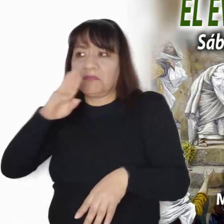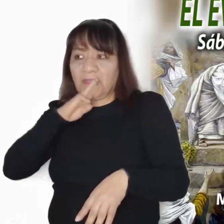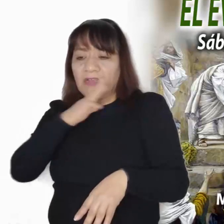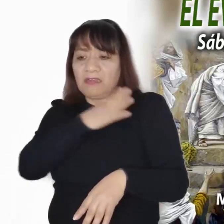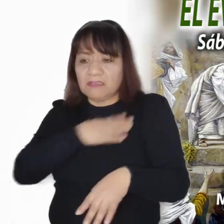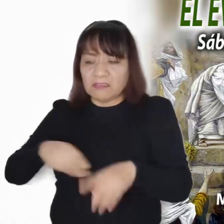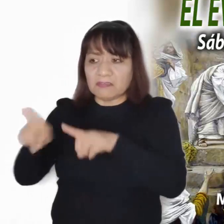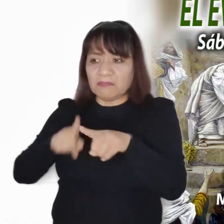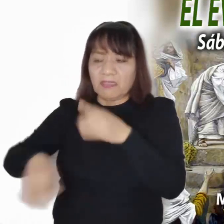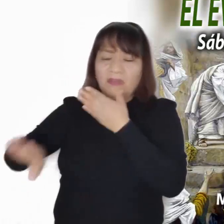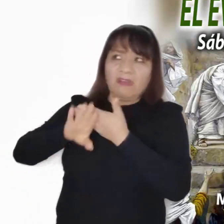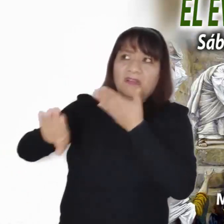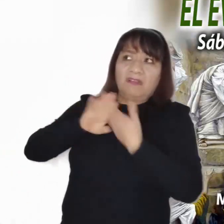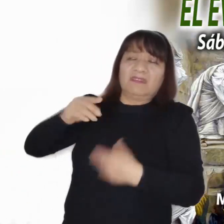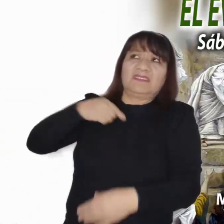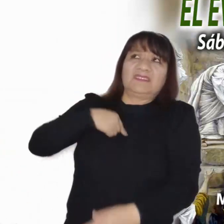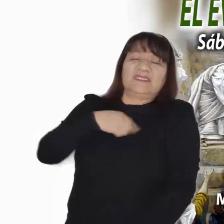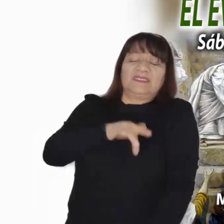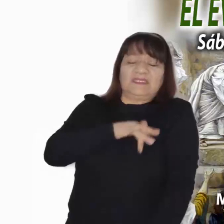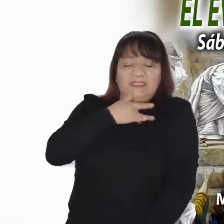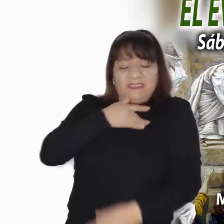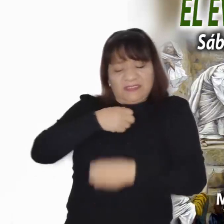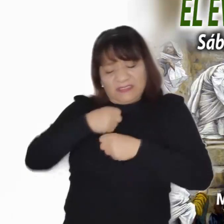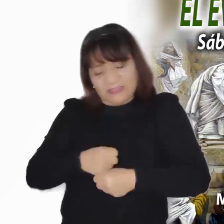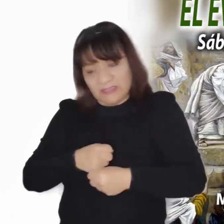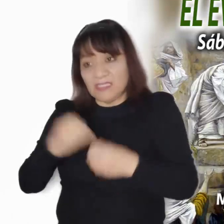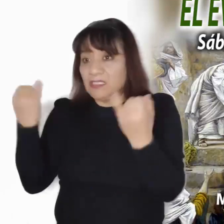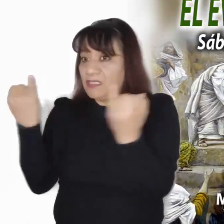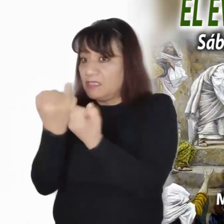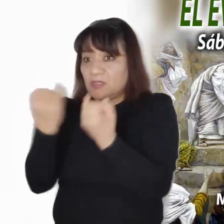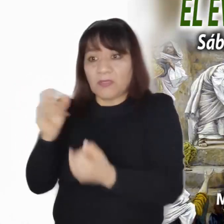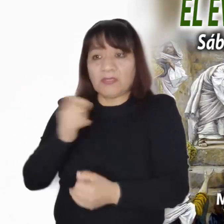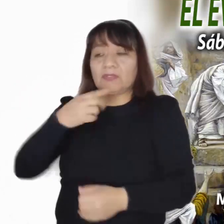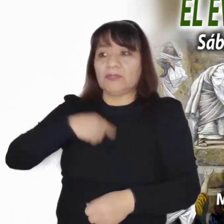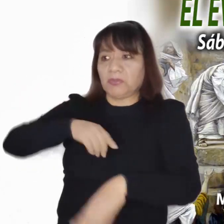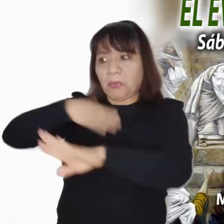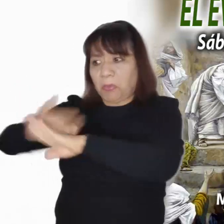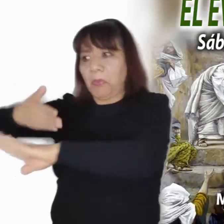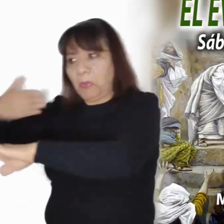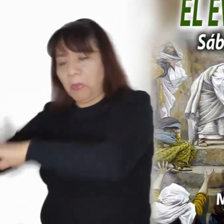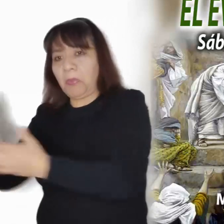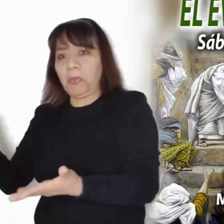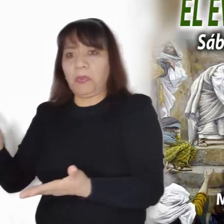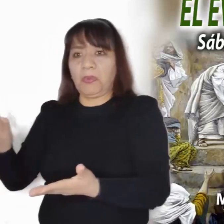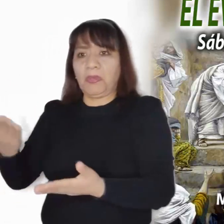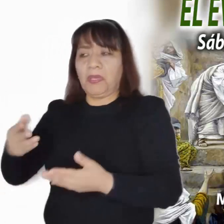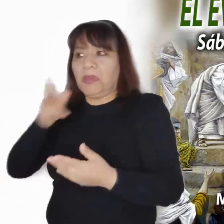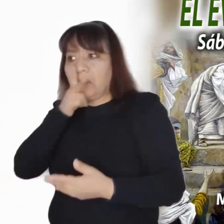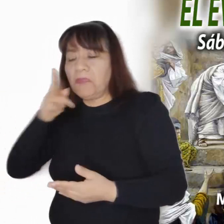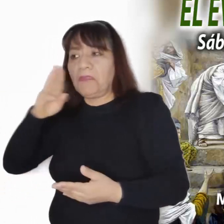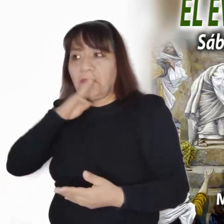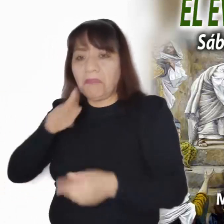cercanas a nosotros? ¿Cómo les duele a ellas también nuestras ingratitudes e indiferencias?